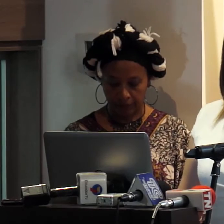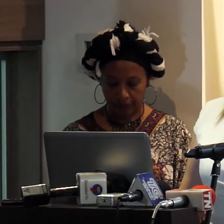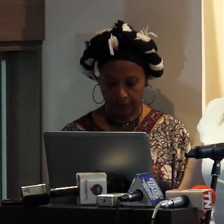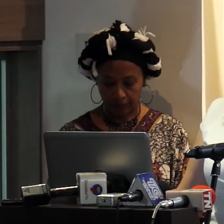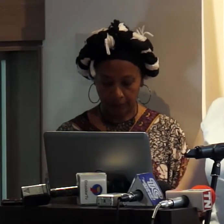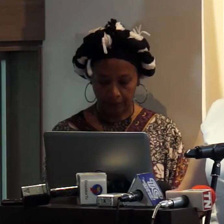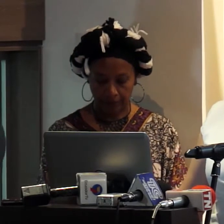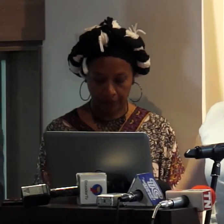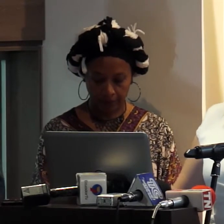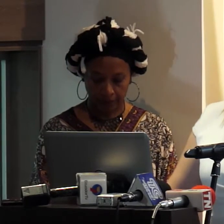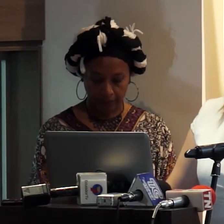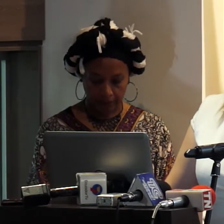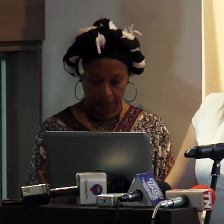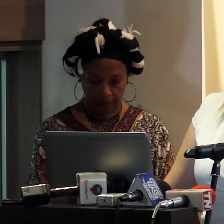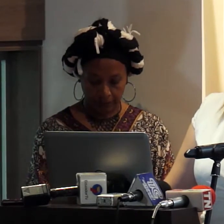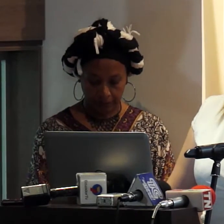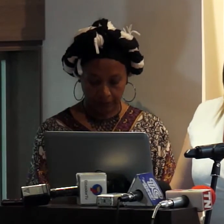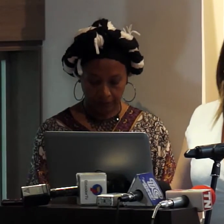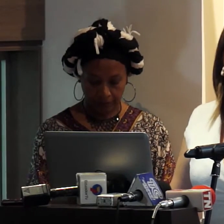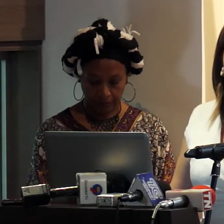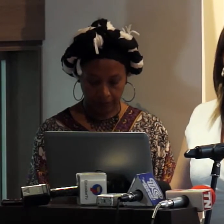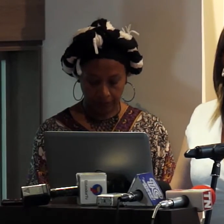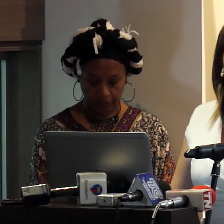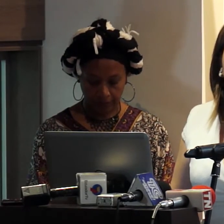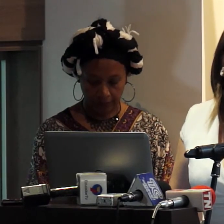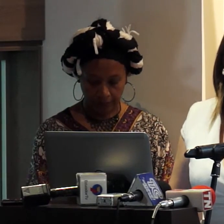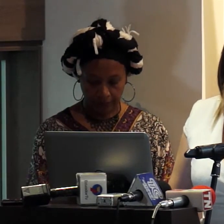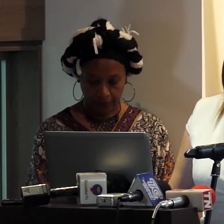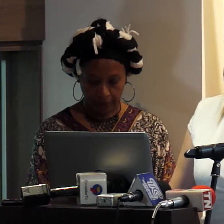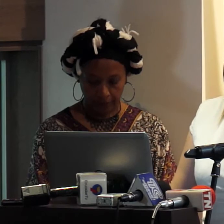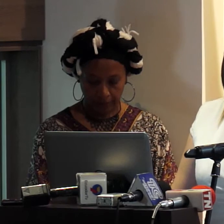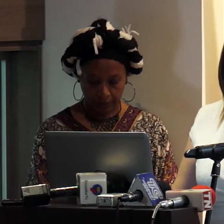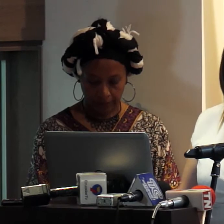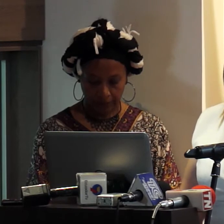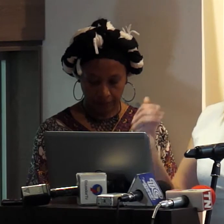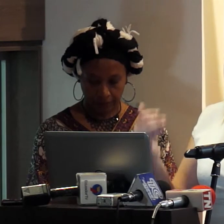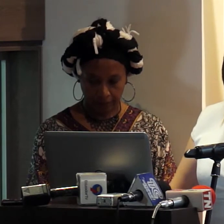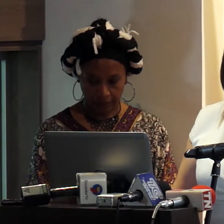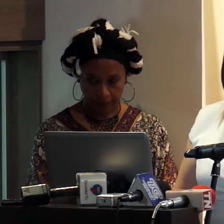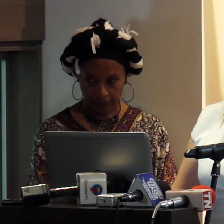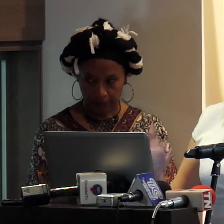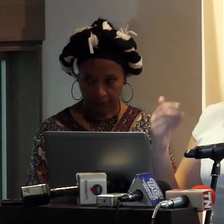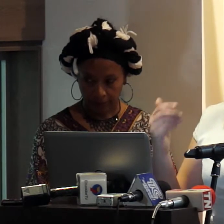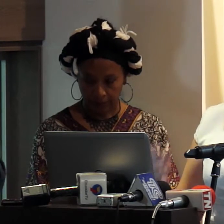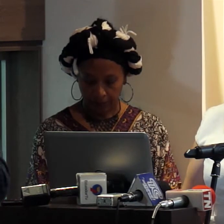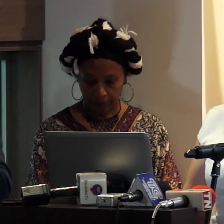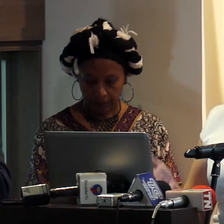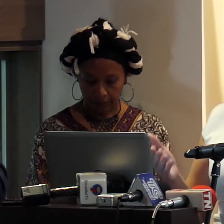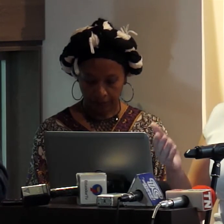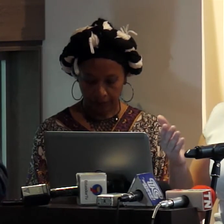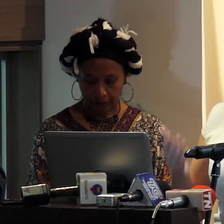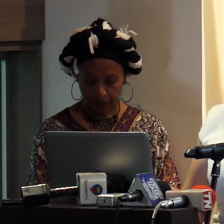o envía este mensaje al 1430 y recibirás los mejores consejos de amor los adolescentes y los